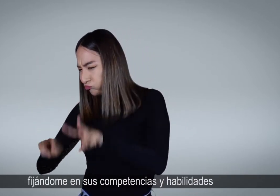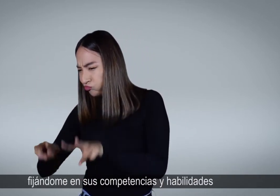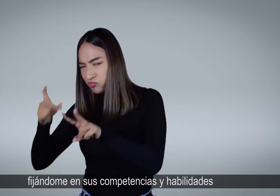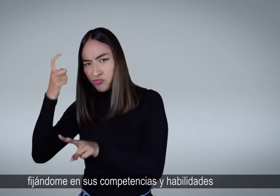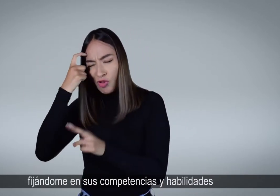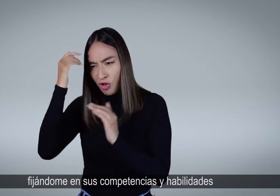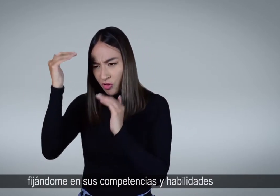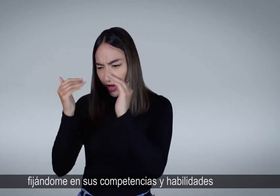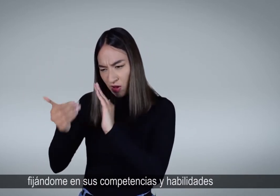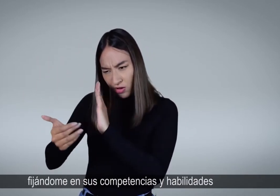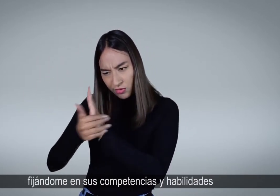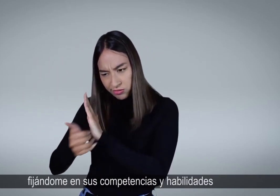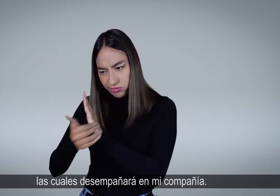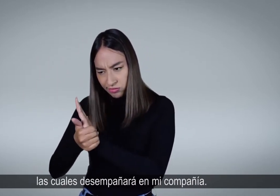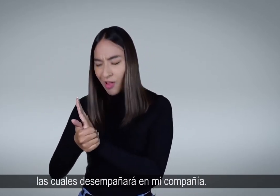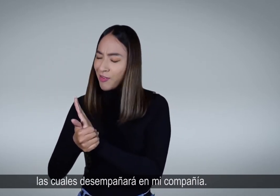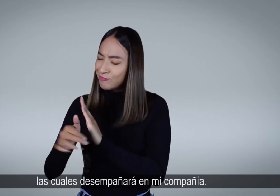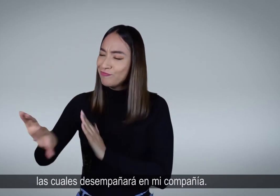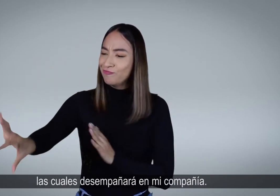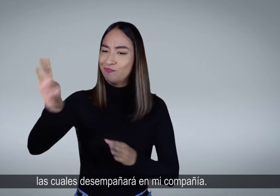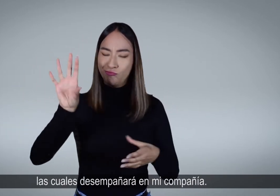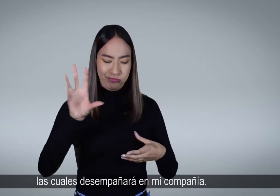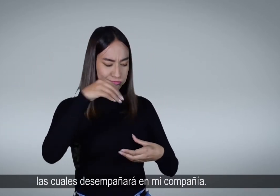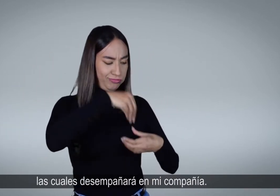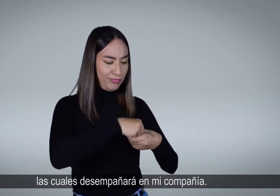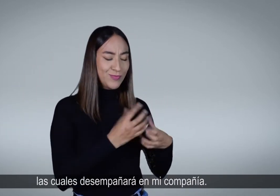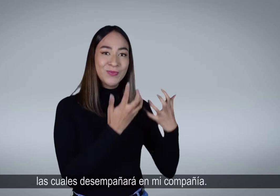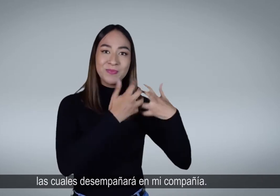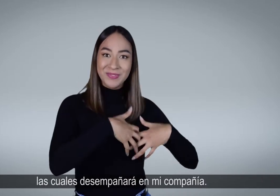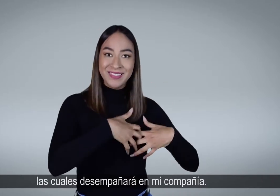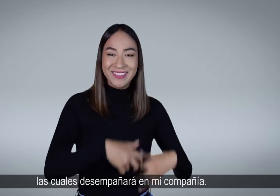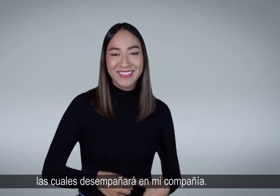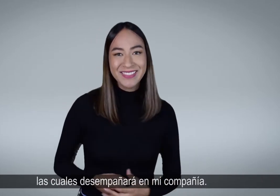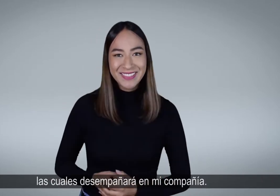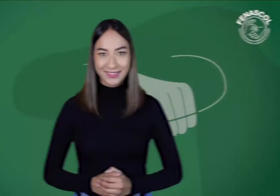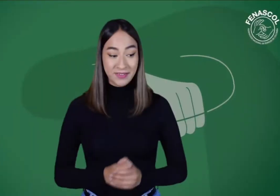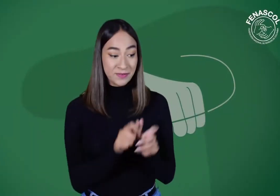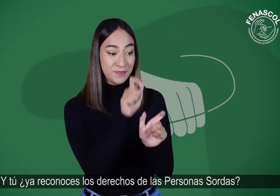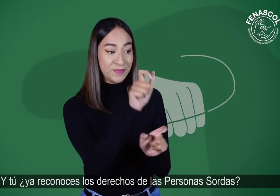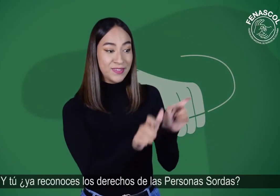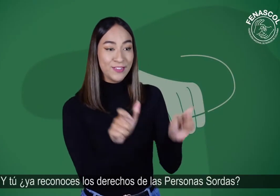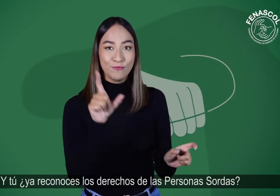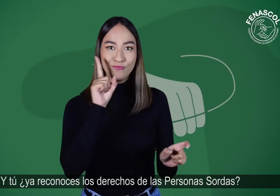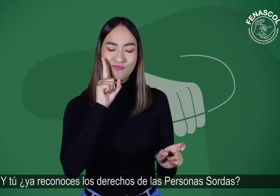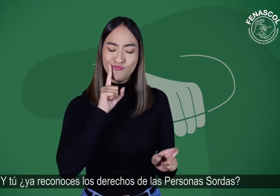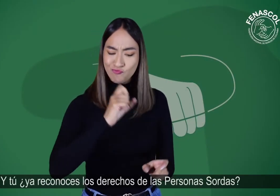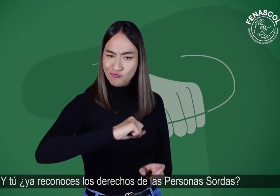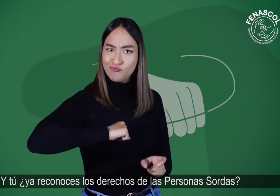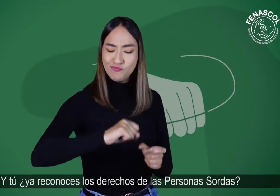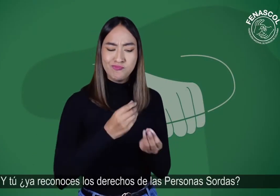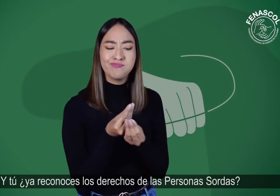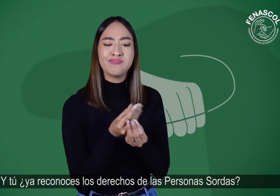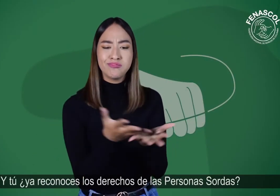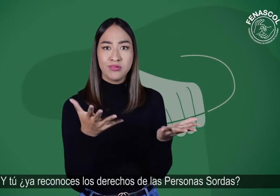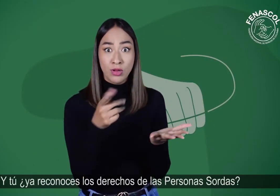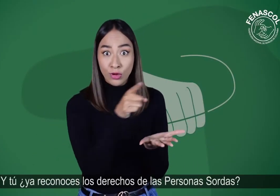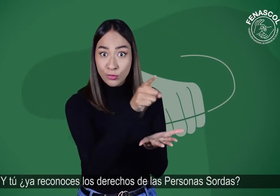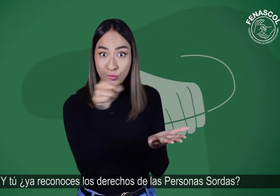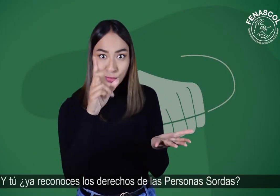fijándome en sus competencias y habilidades las cuales desempeñará en mi compañía. ¿Y tú? ¿Ya reconoces los derechos